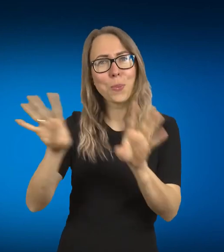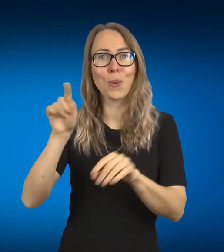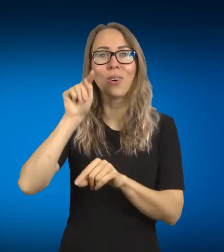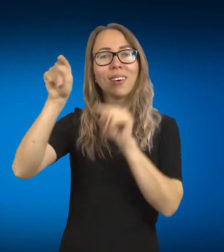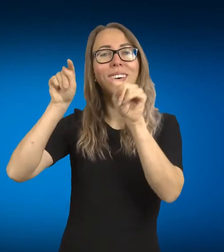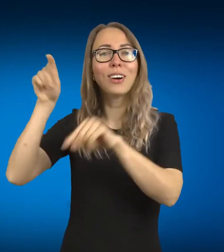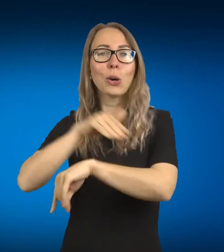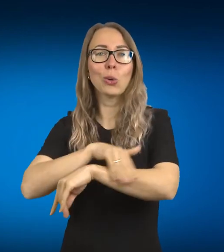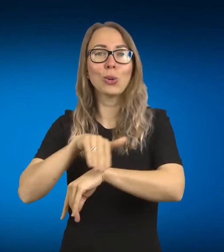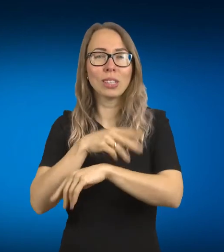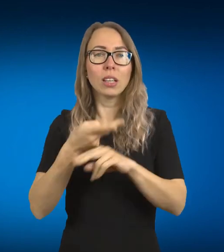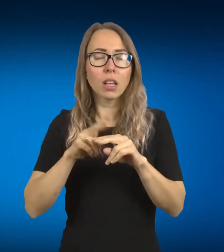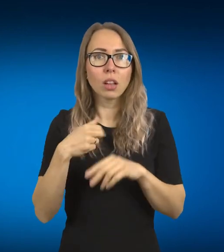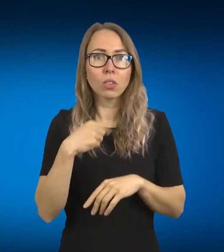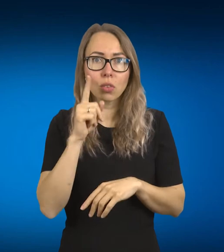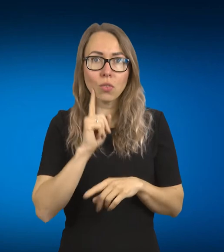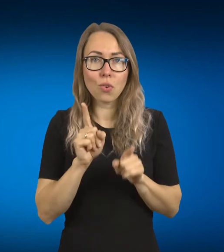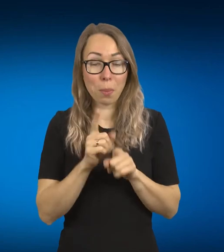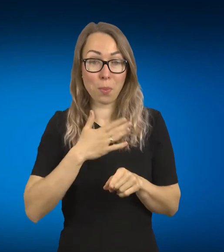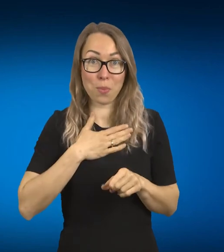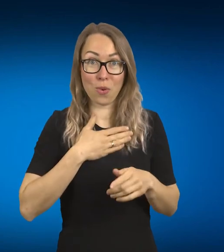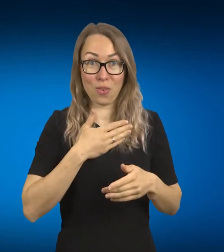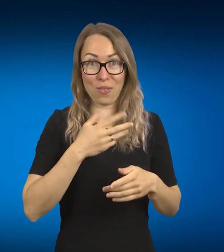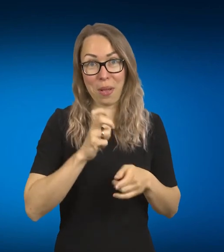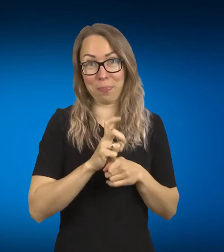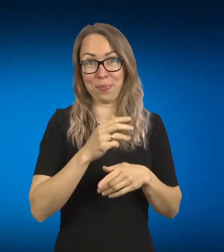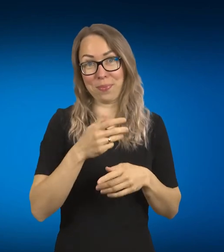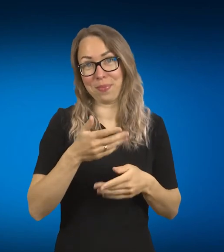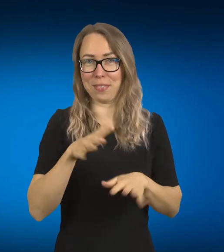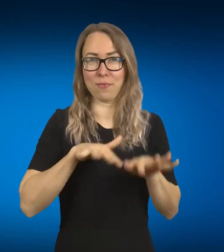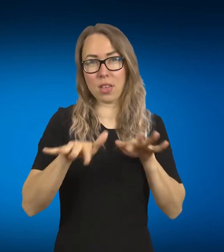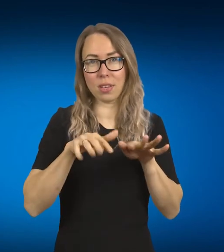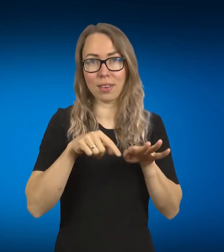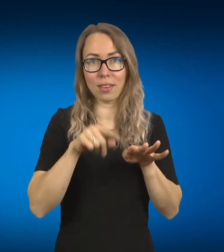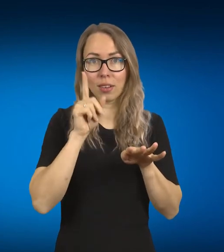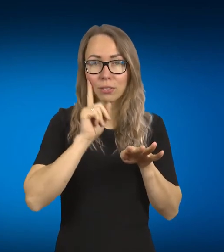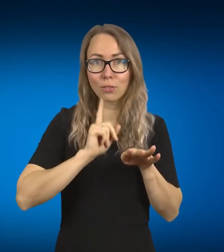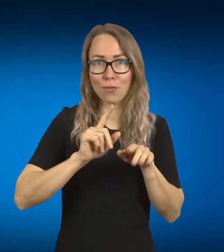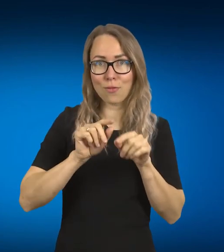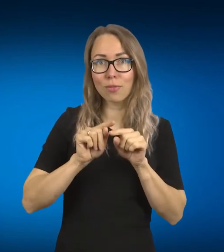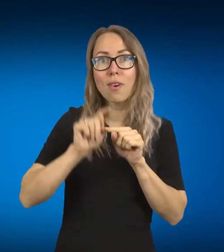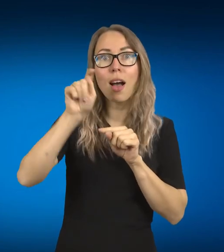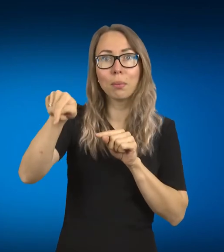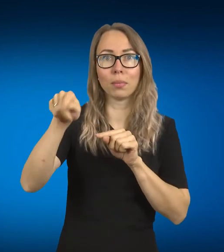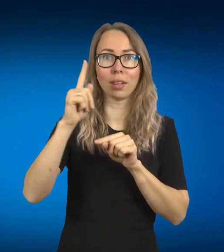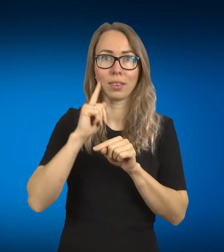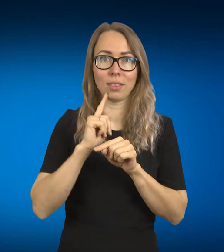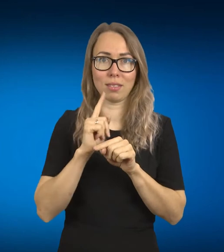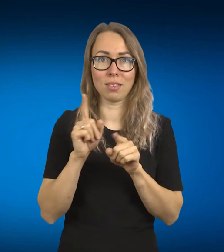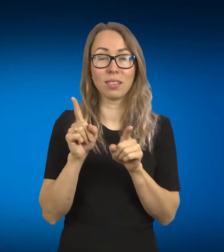savo veiklą norim ir skatintos girdinčių žmonės, nenumot ranką ir negalvot, kad, ai, man tai čia niekad jos